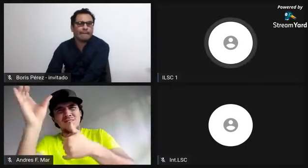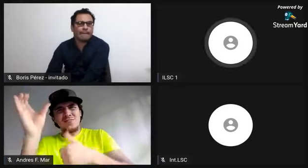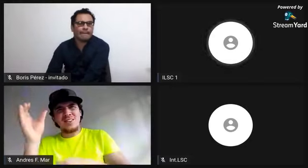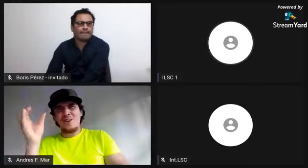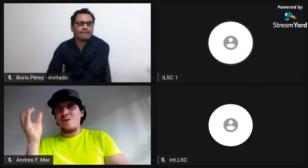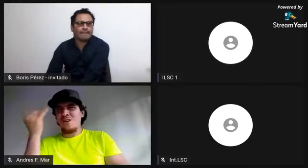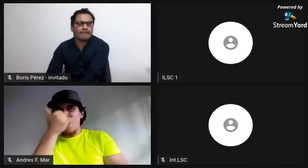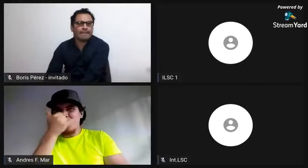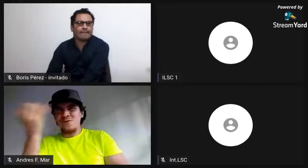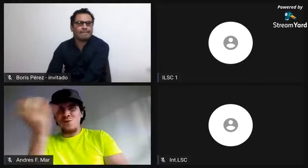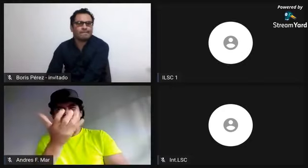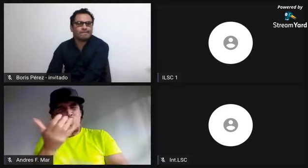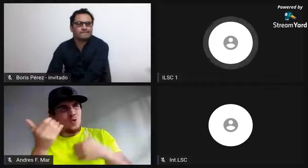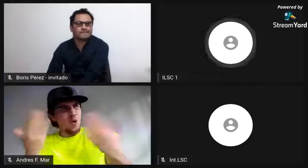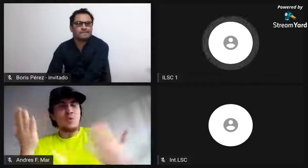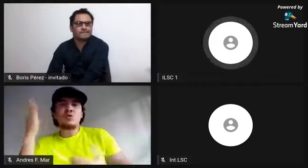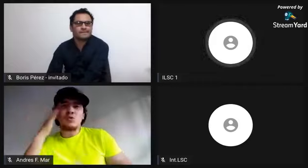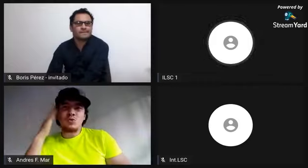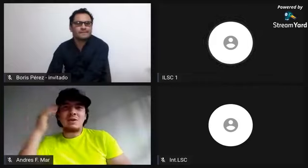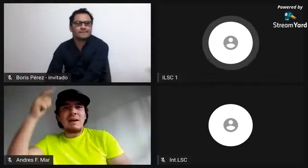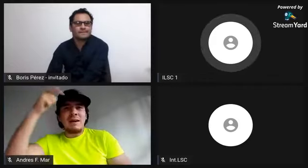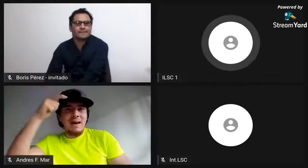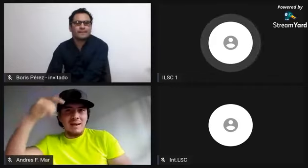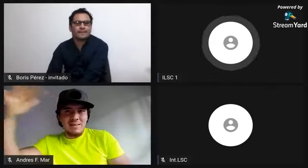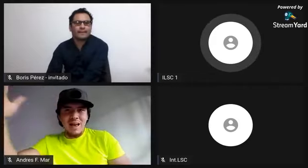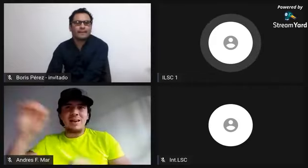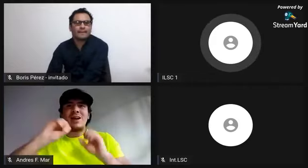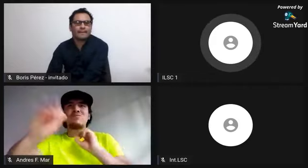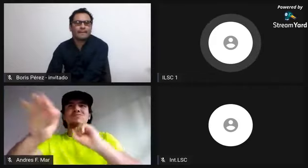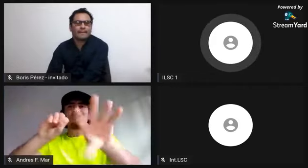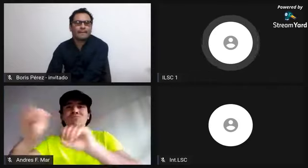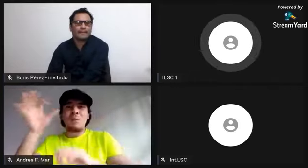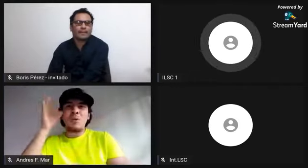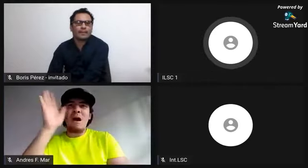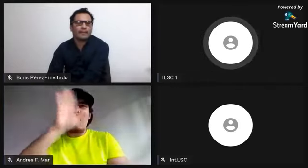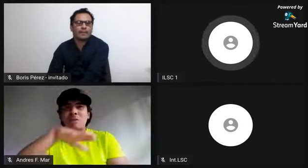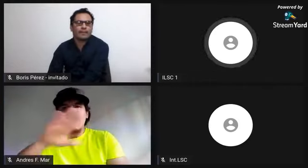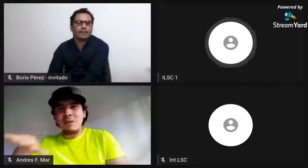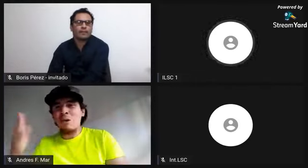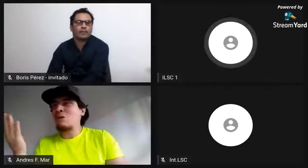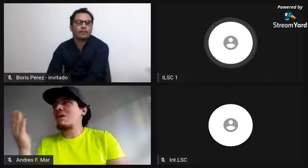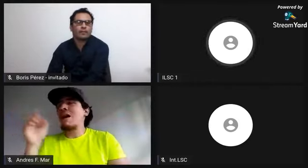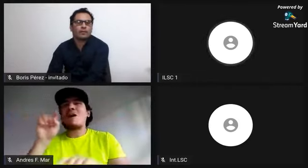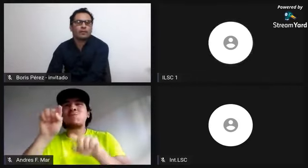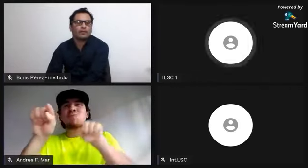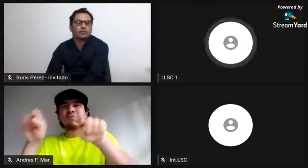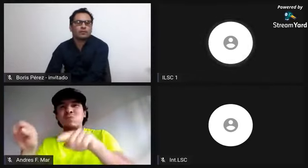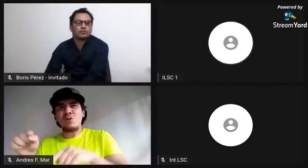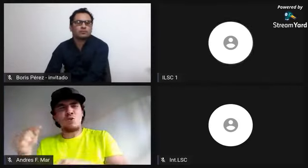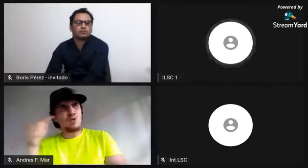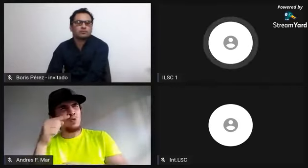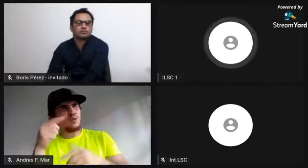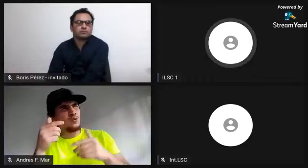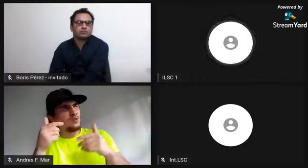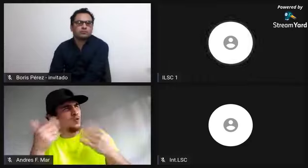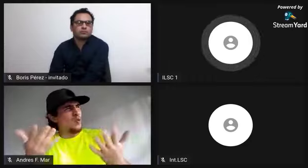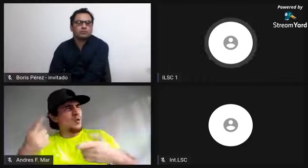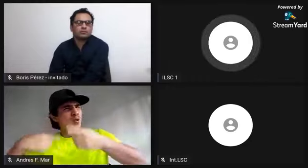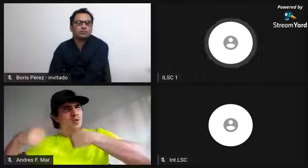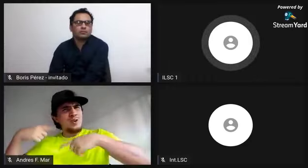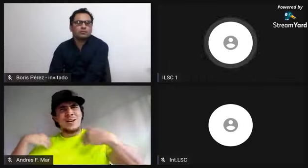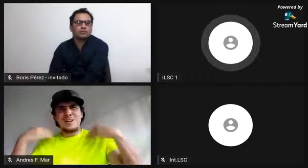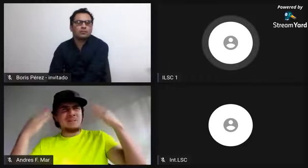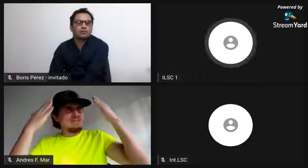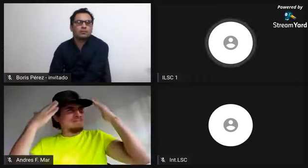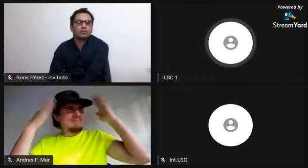espacios y poder seguir aprendiendo. Muchísimas gracias. Me sigue quedando la duda específicamente de